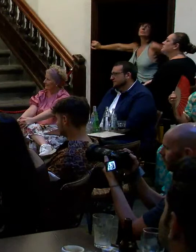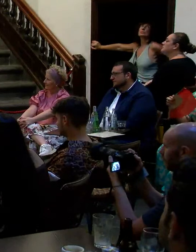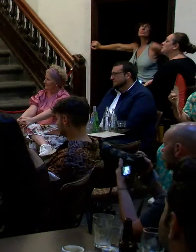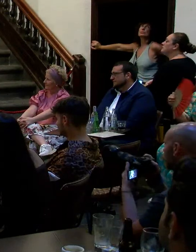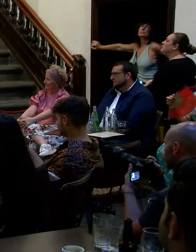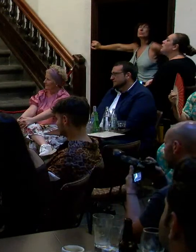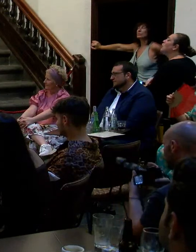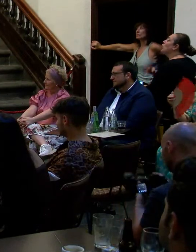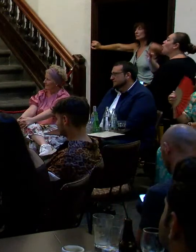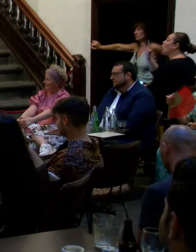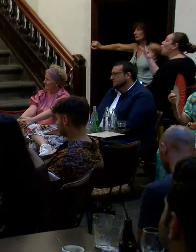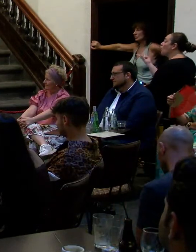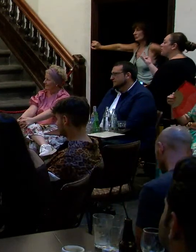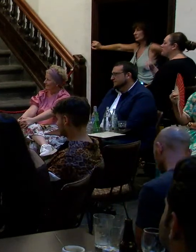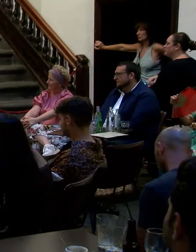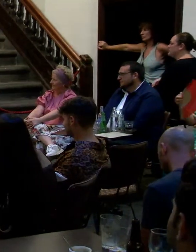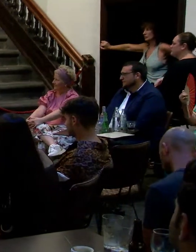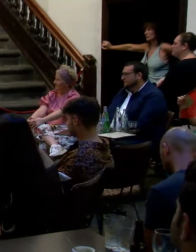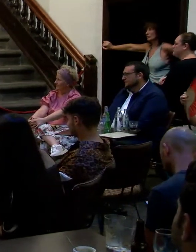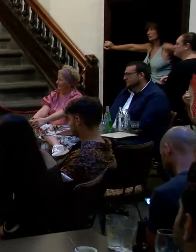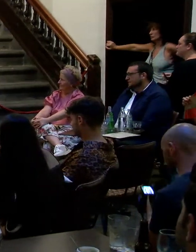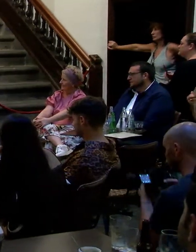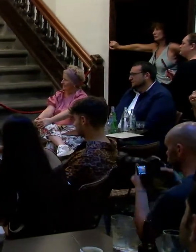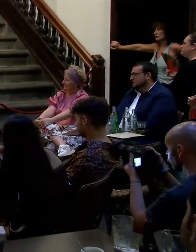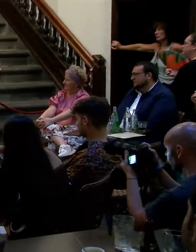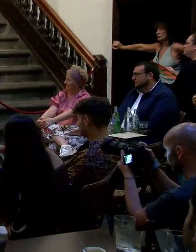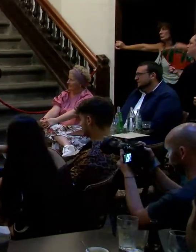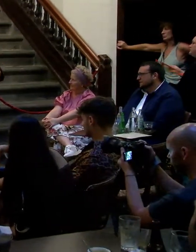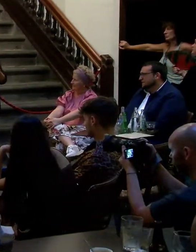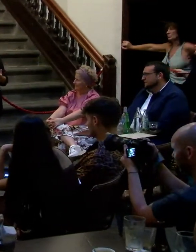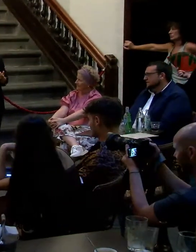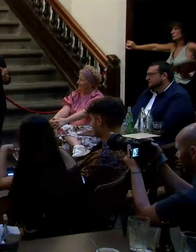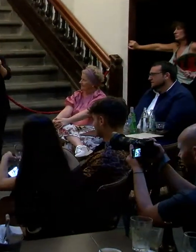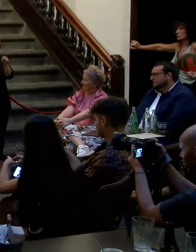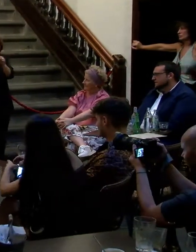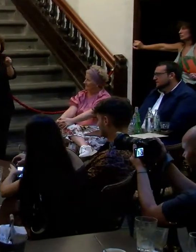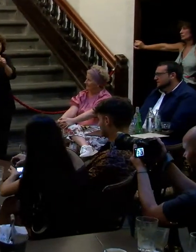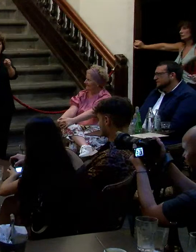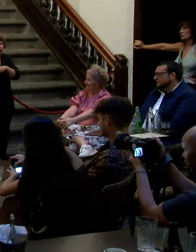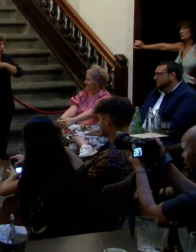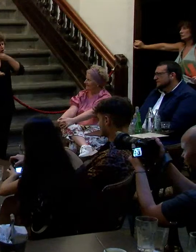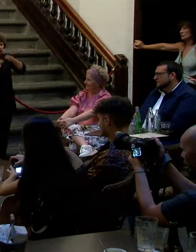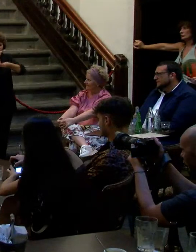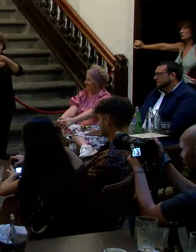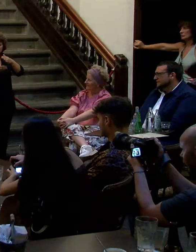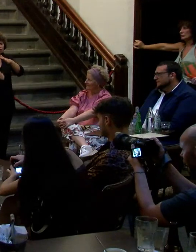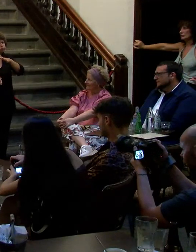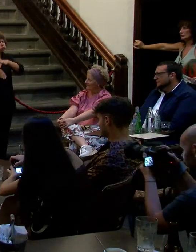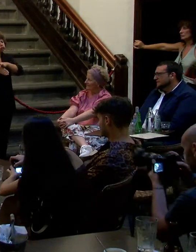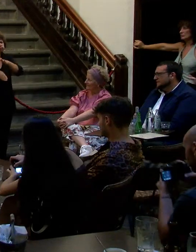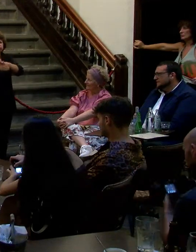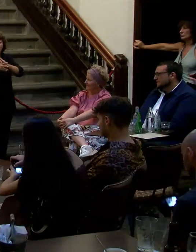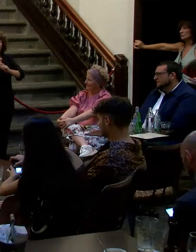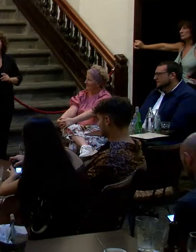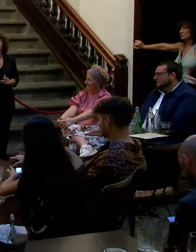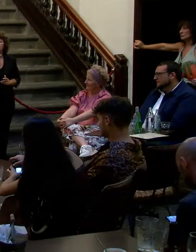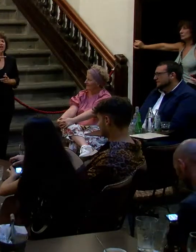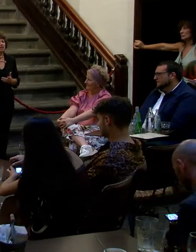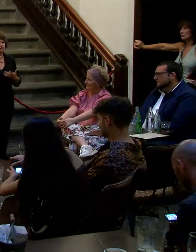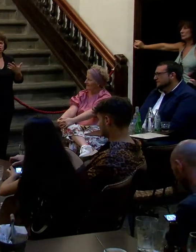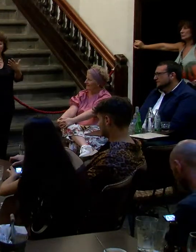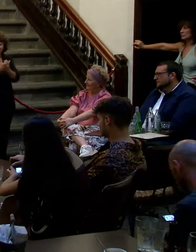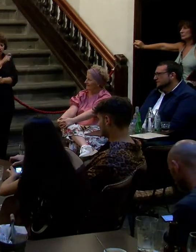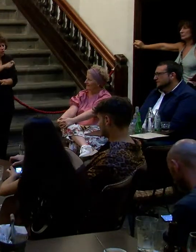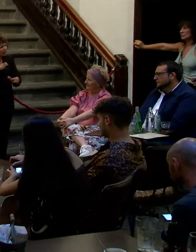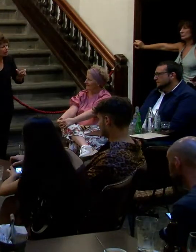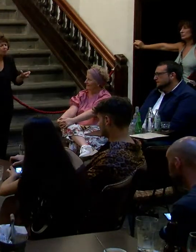ya un pequeño tramo pero nos queda muchísimo tramo por recorrer nos queda por avanzar en los derechos de todas las